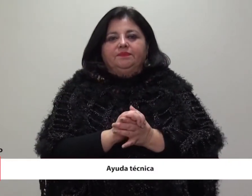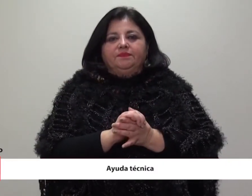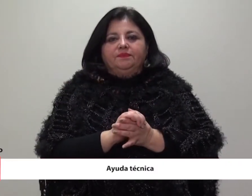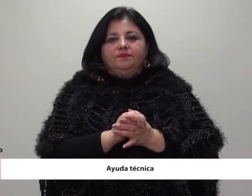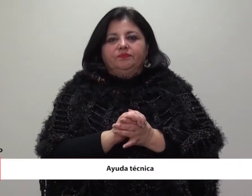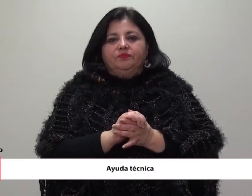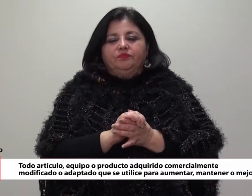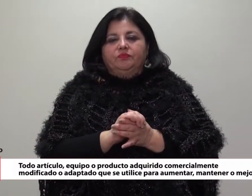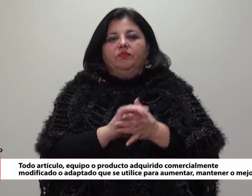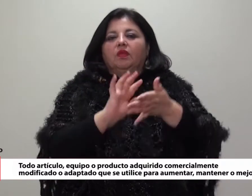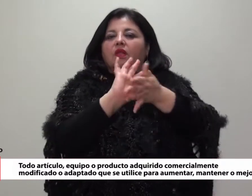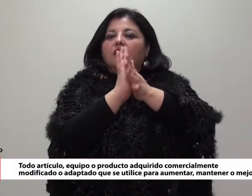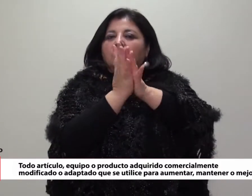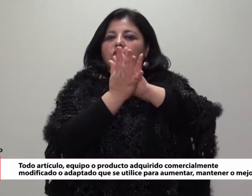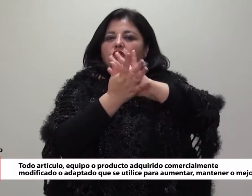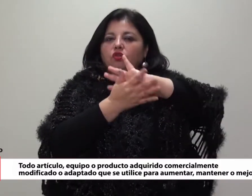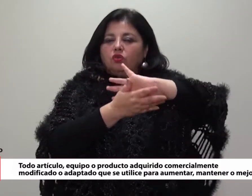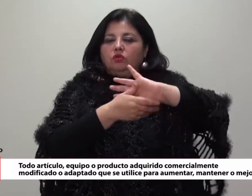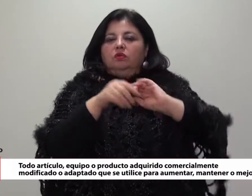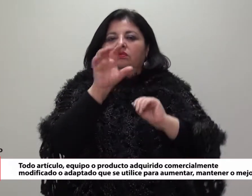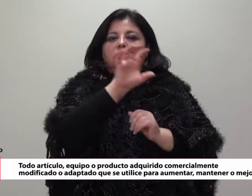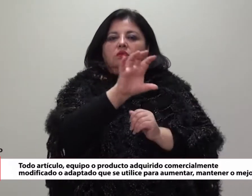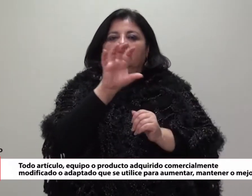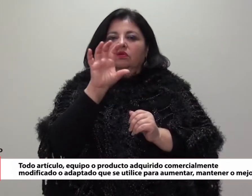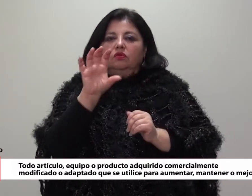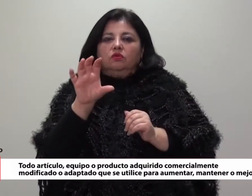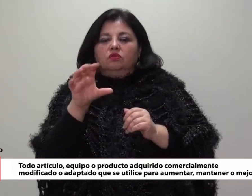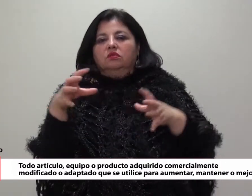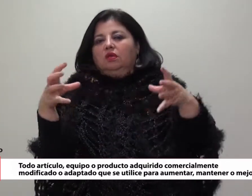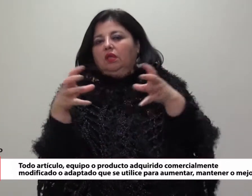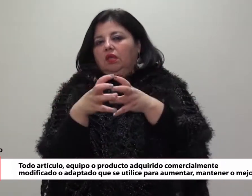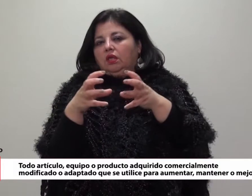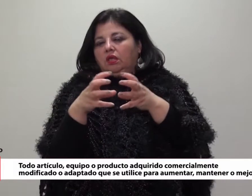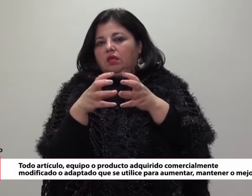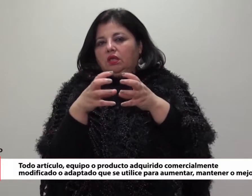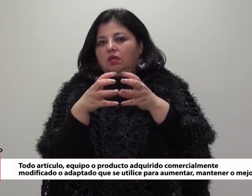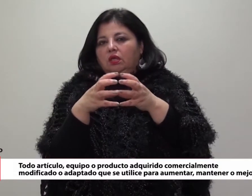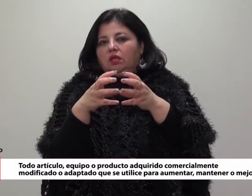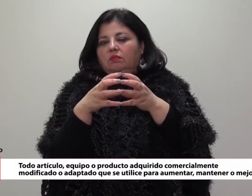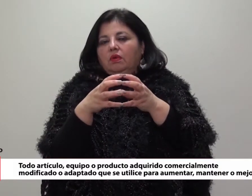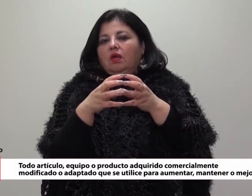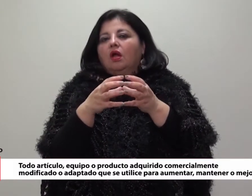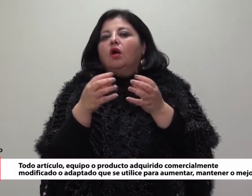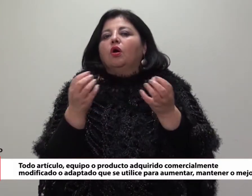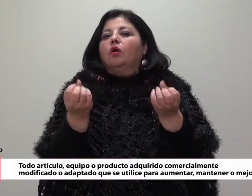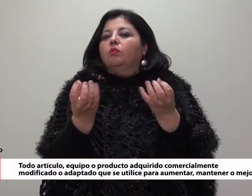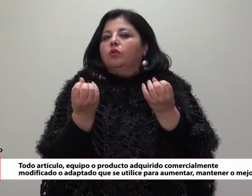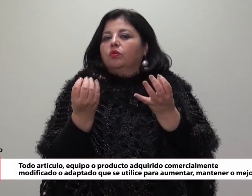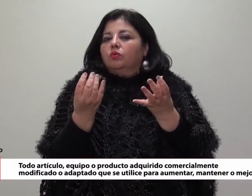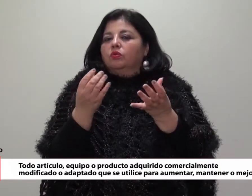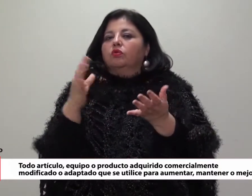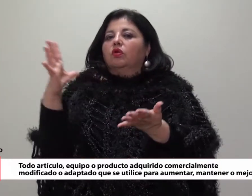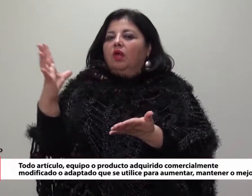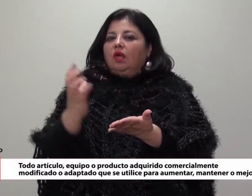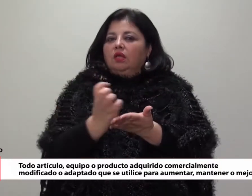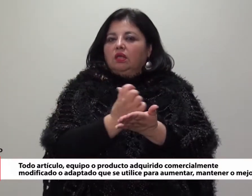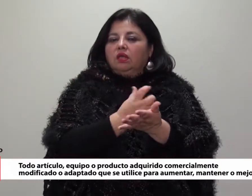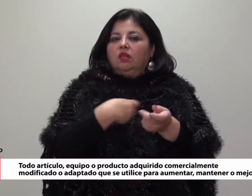Todo artículo, equipo o producto adquirido comercialmente, modificado